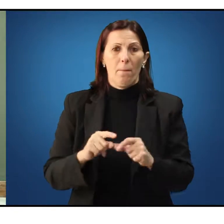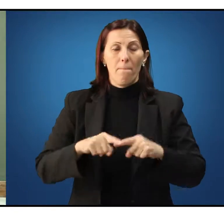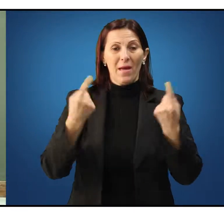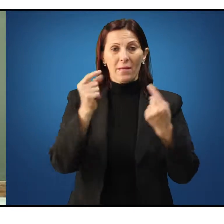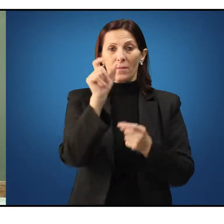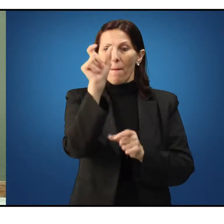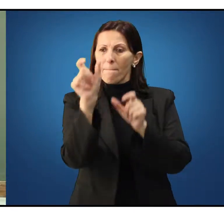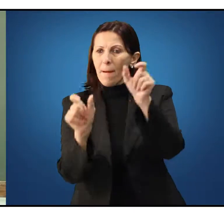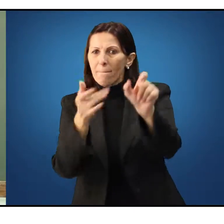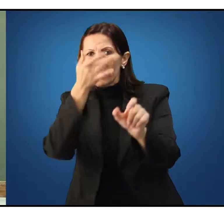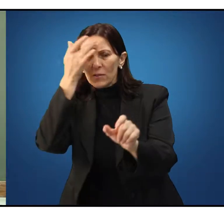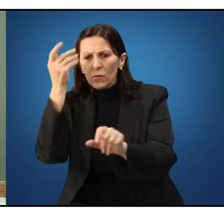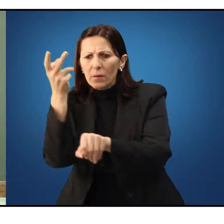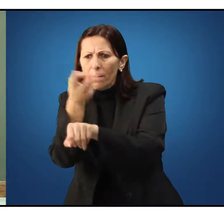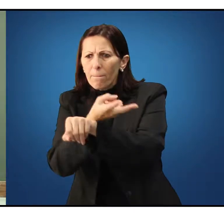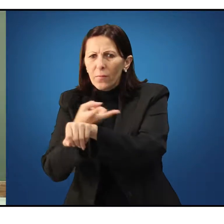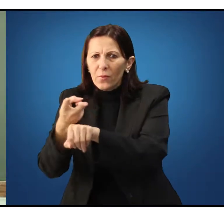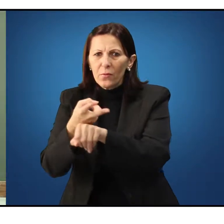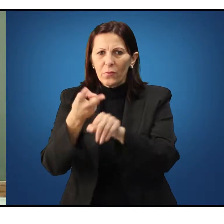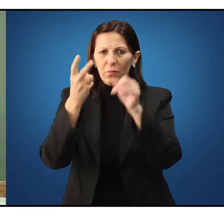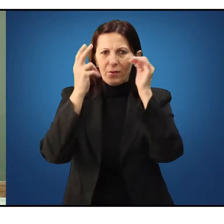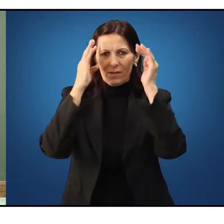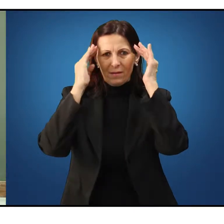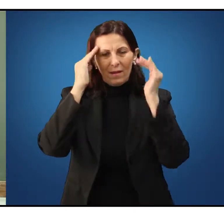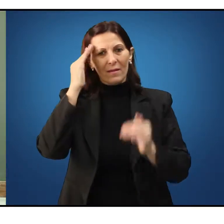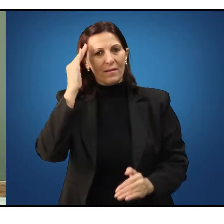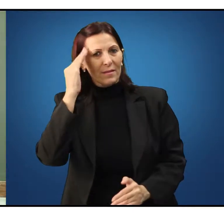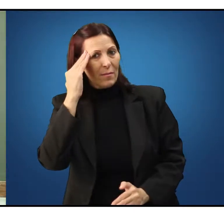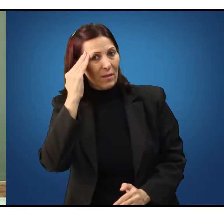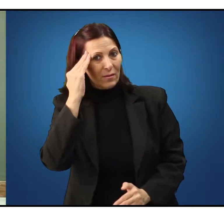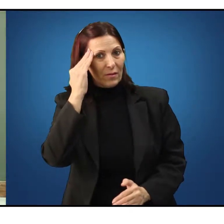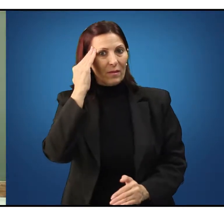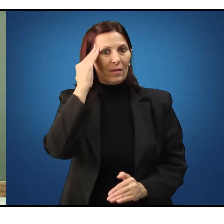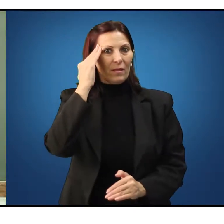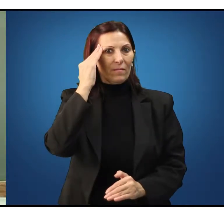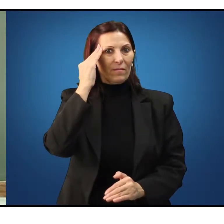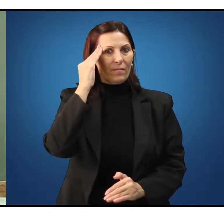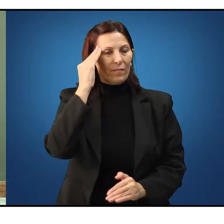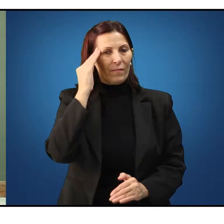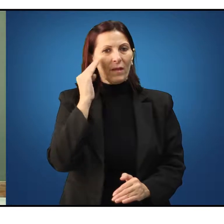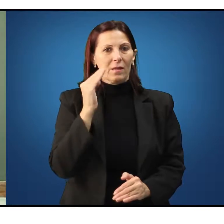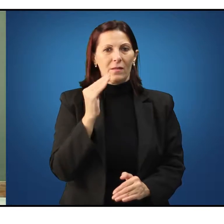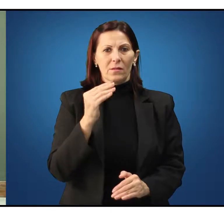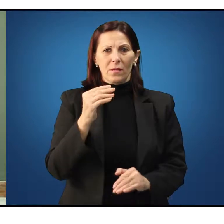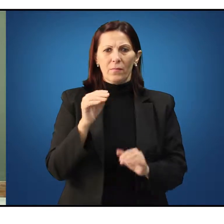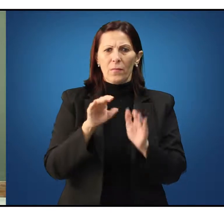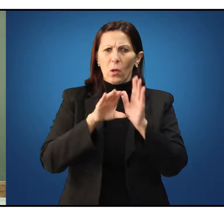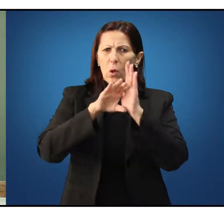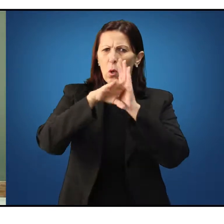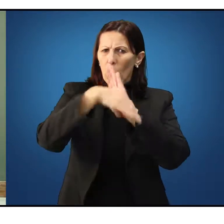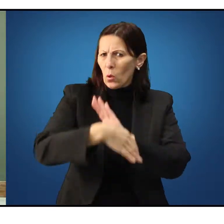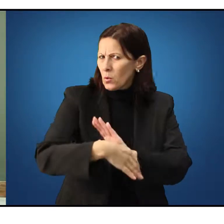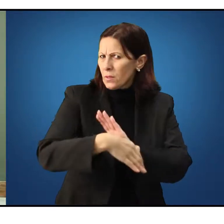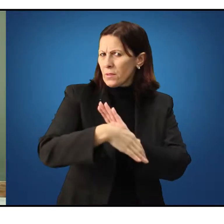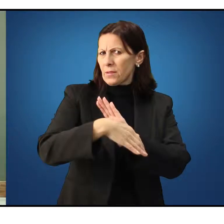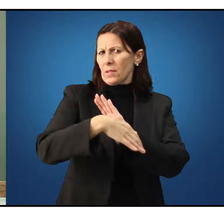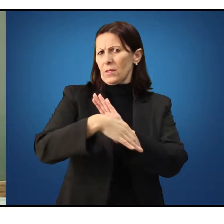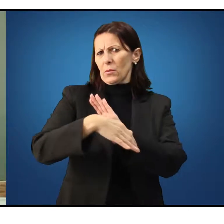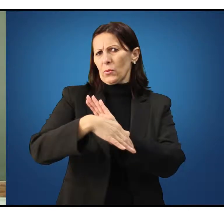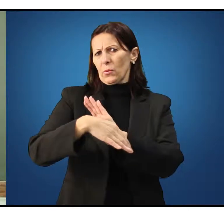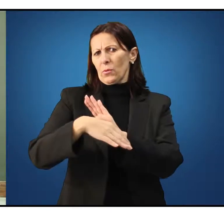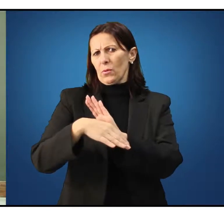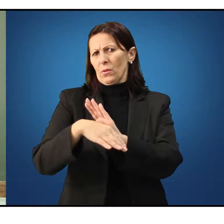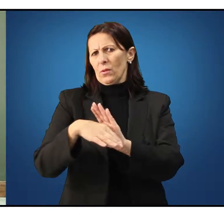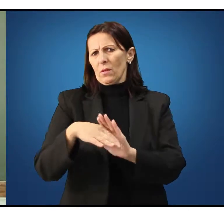busca a sabedoria. Este conceito foi melhor frisado ao longo da